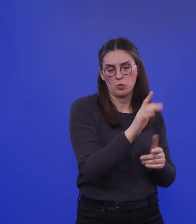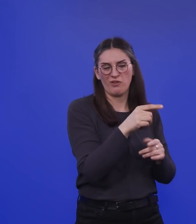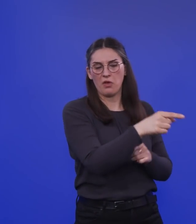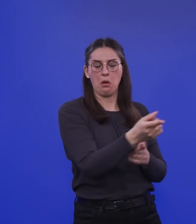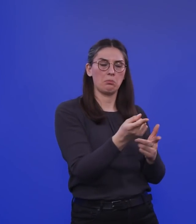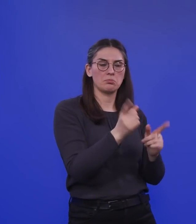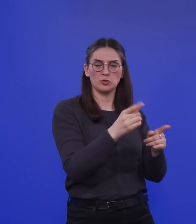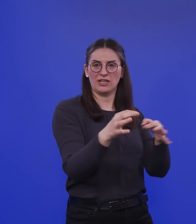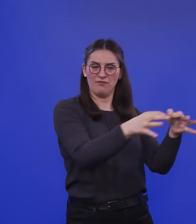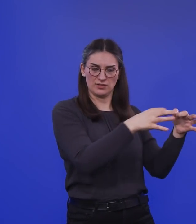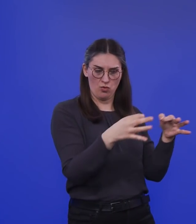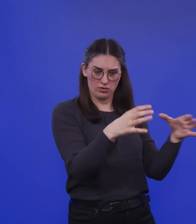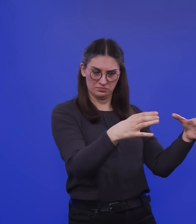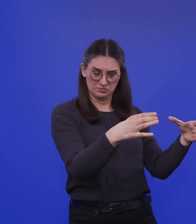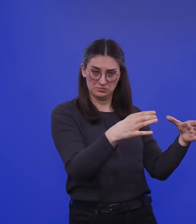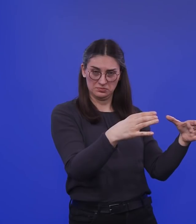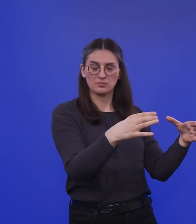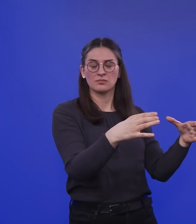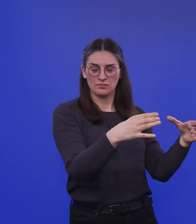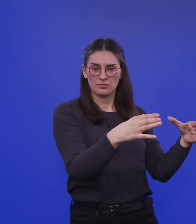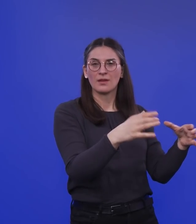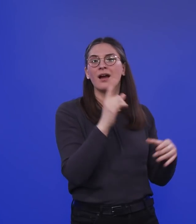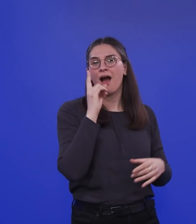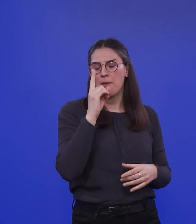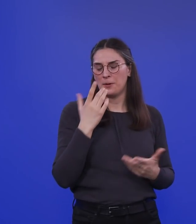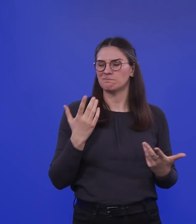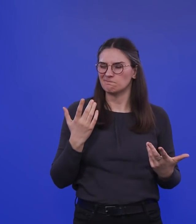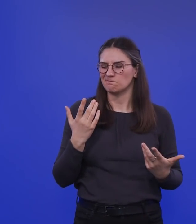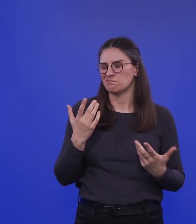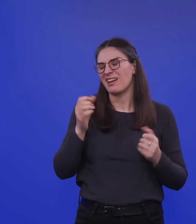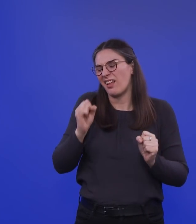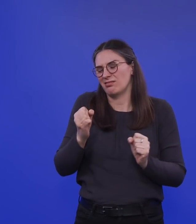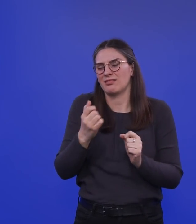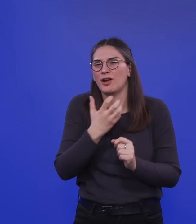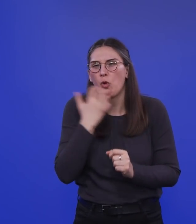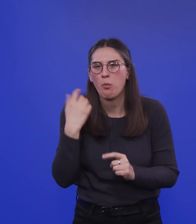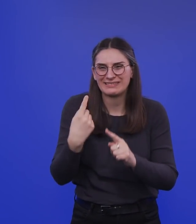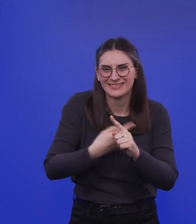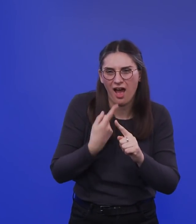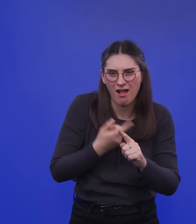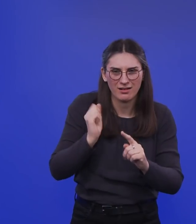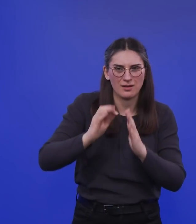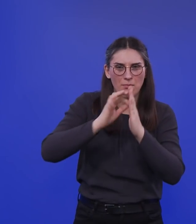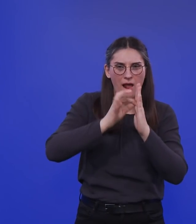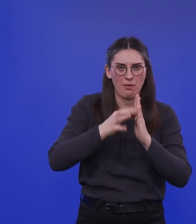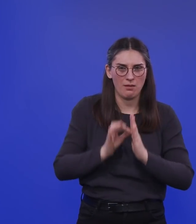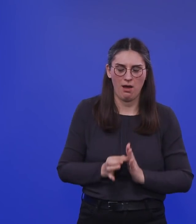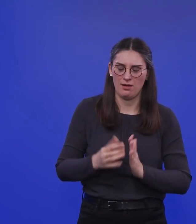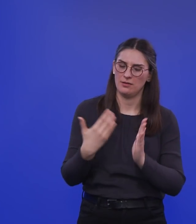infizieren. Aber man kann ja mit ähnlich groben Zahlen auch jetzt multiplizieren. zum Beispiel rechnen wir mal 10